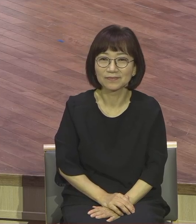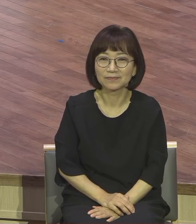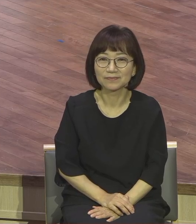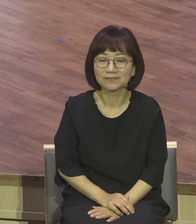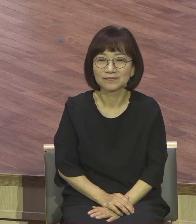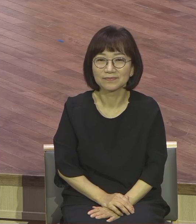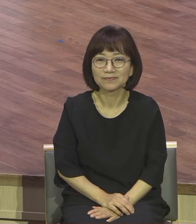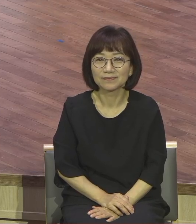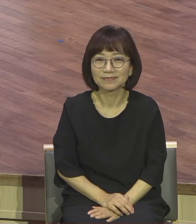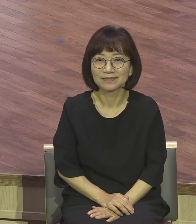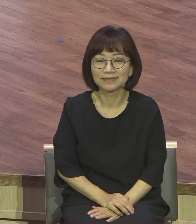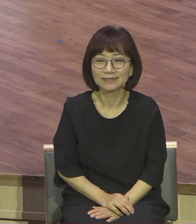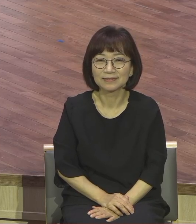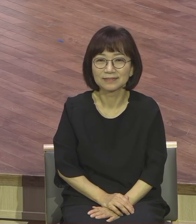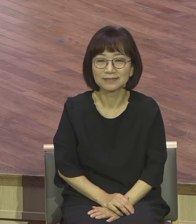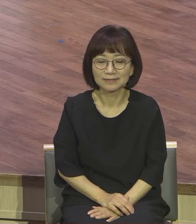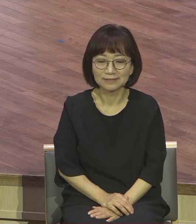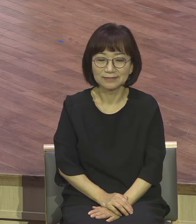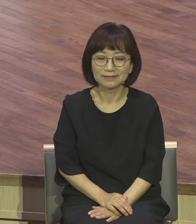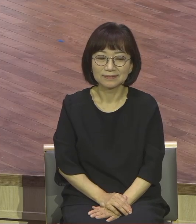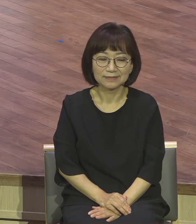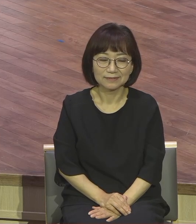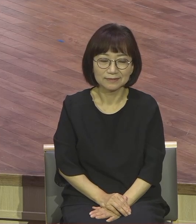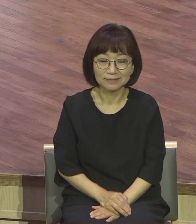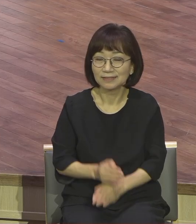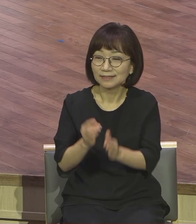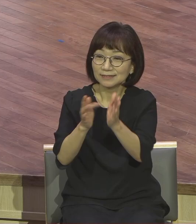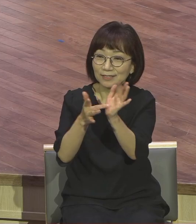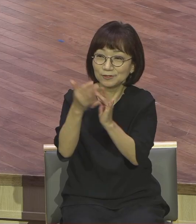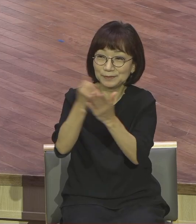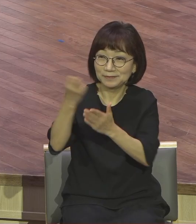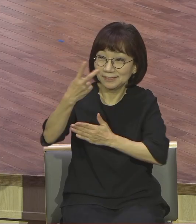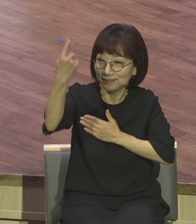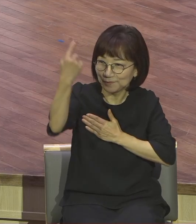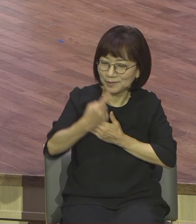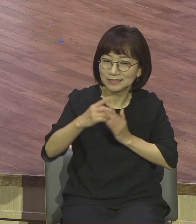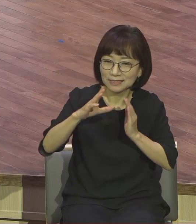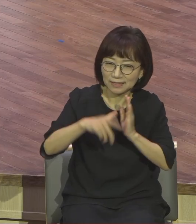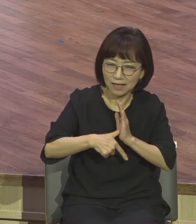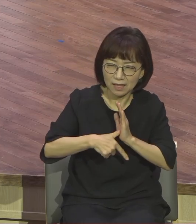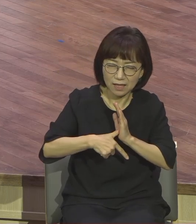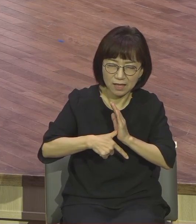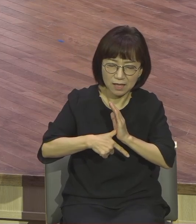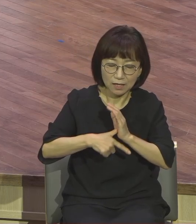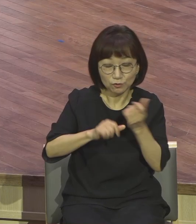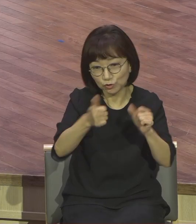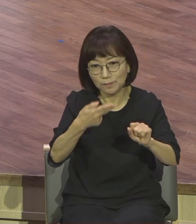날라봤자 딱 완전한 부활체로 영혼이 사는 체지로 바꾸어 주십니다